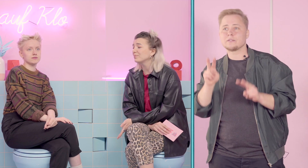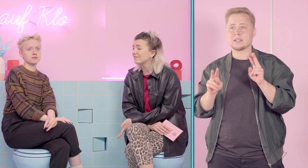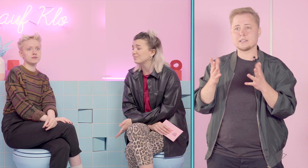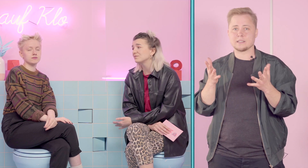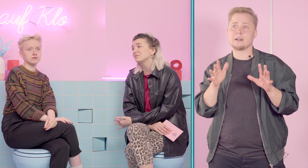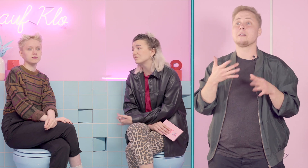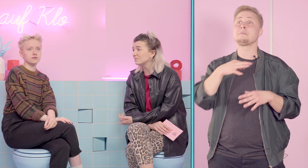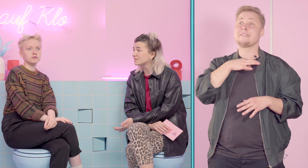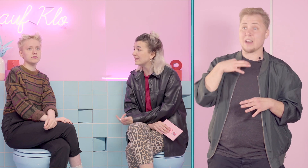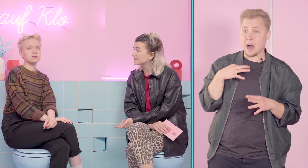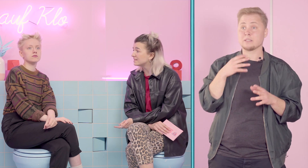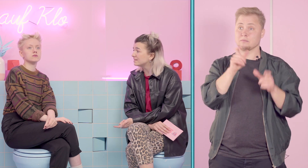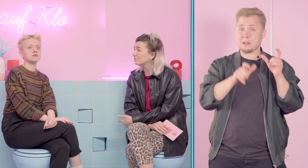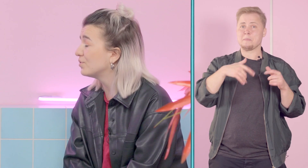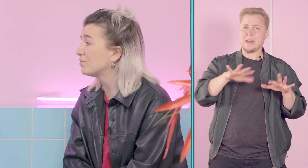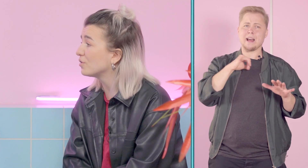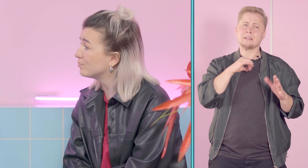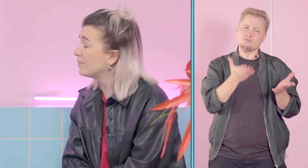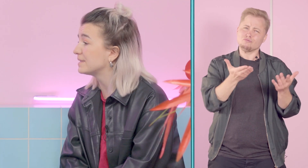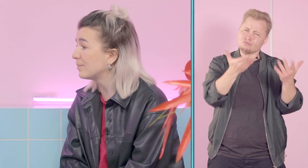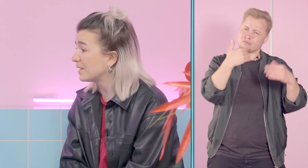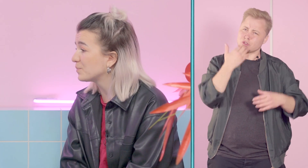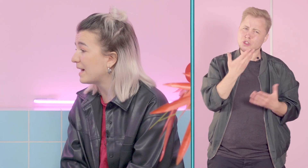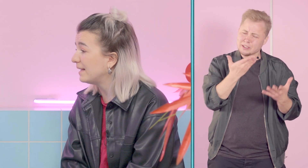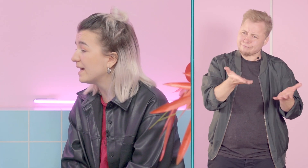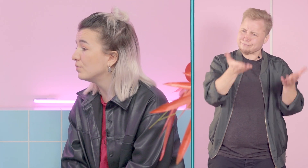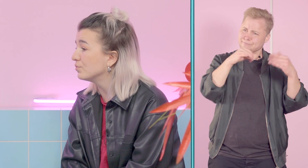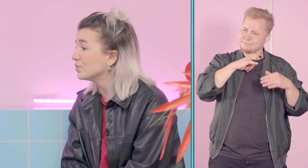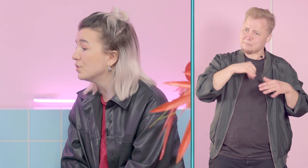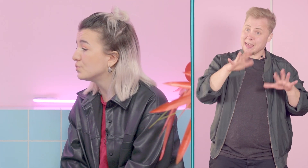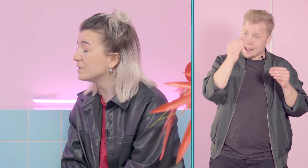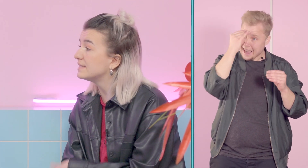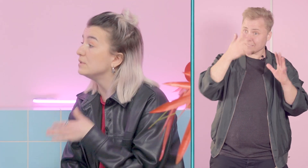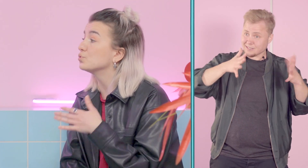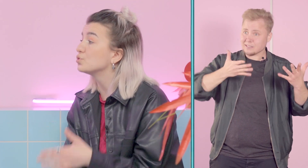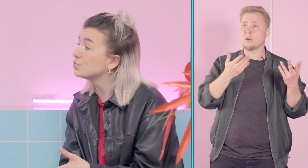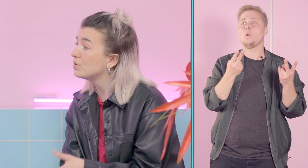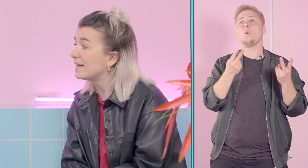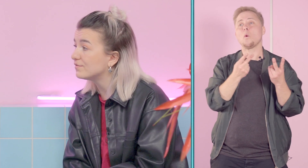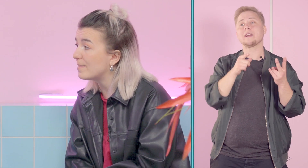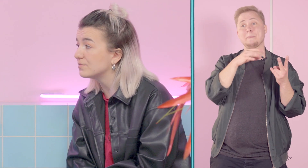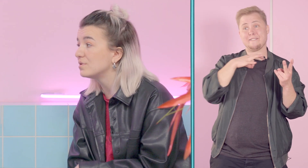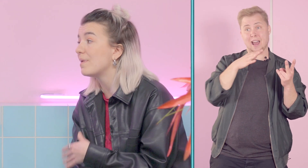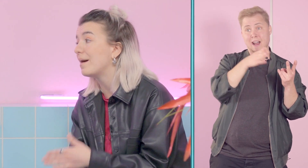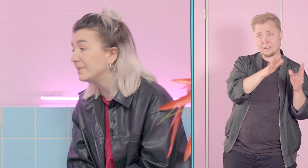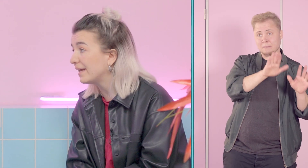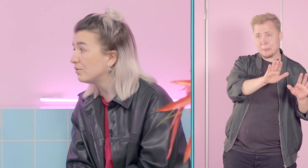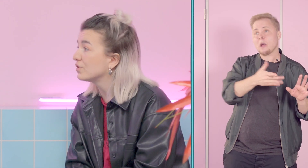Privatpersonen sich zumindest mal interessieren würden und auch schon mal ein bisschen Gebärdensprache lernen und so Institutionen, also wenn man zu einem Amt geht oder